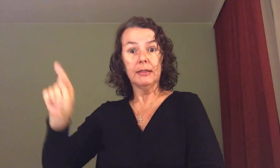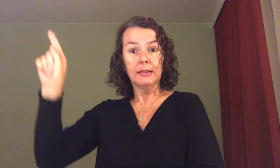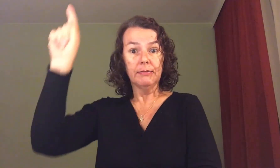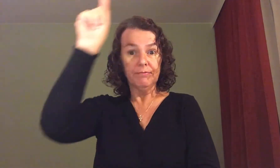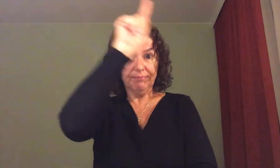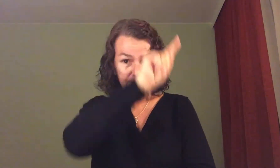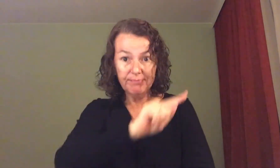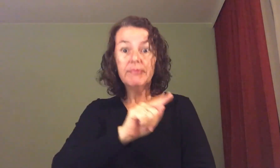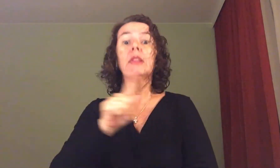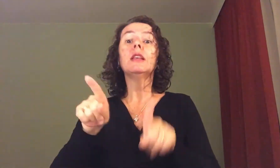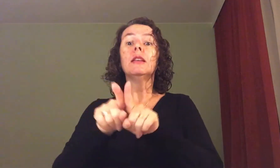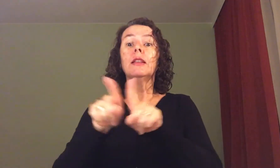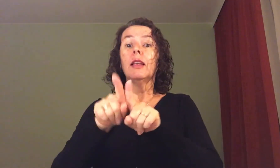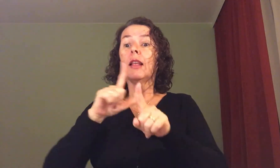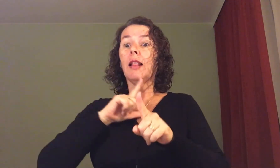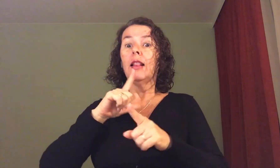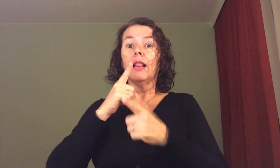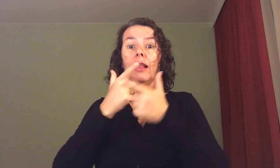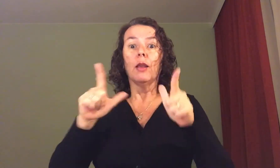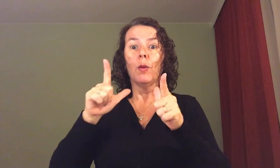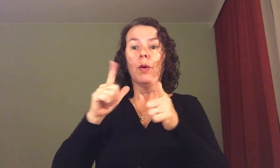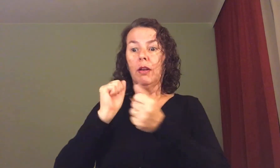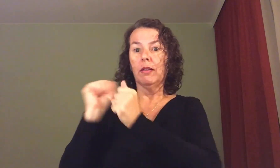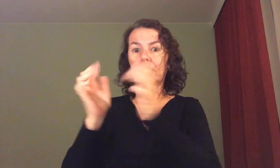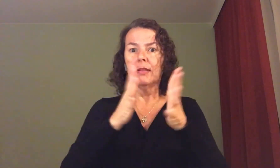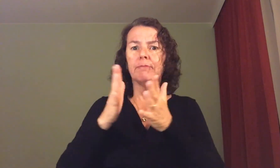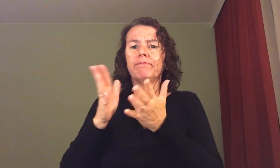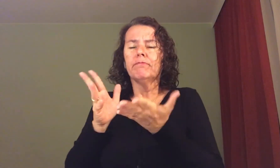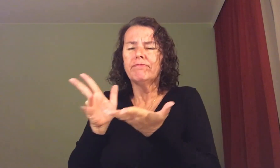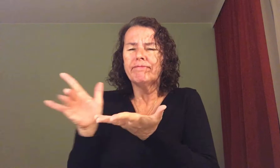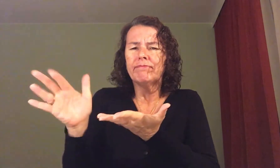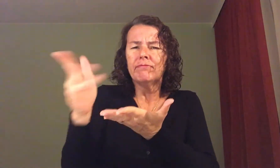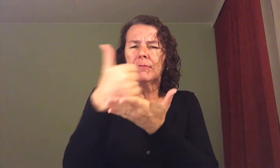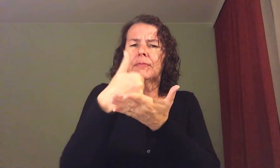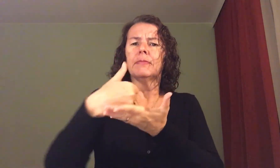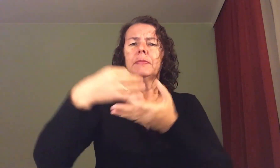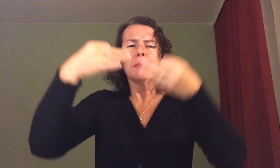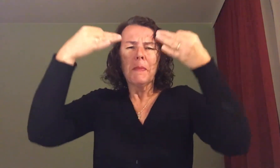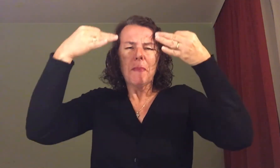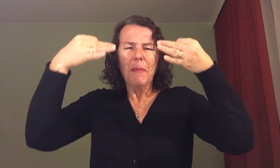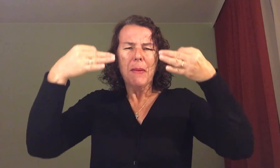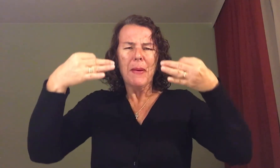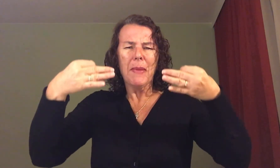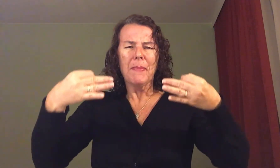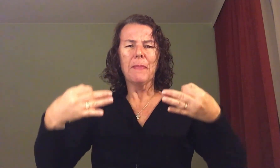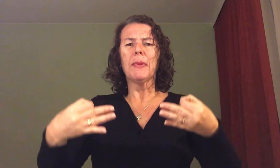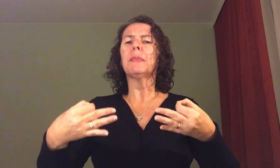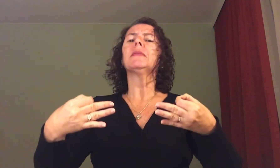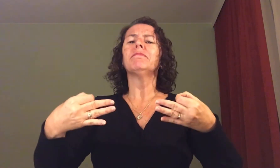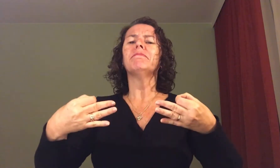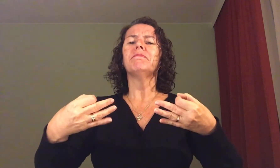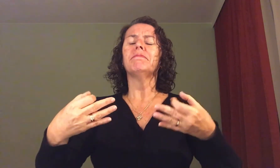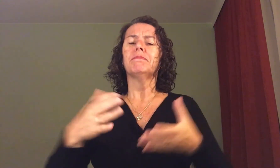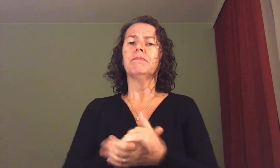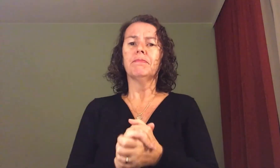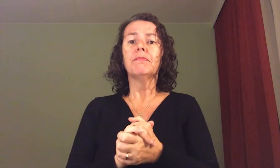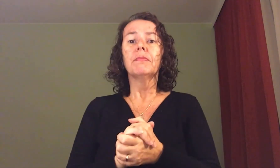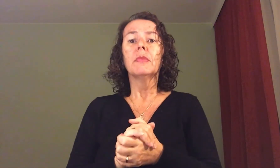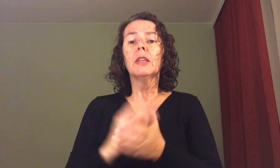em que esta língua está rigorosa e metodologicamente documentada. Por se tratar